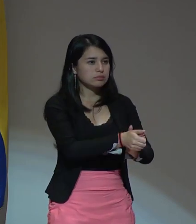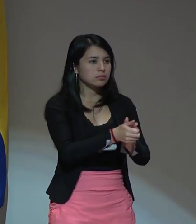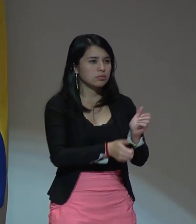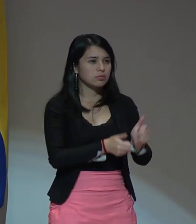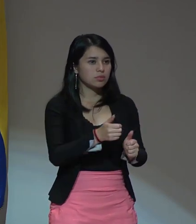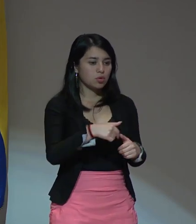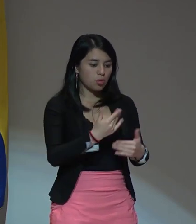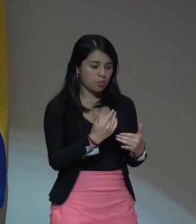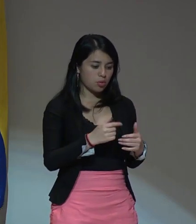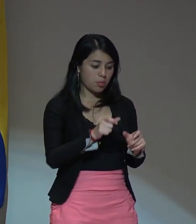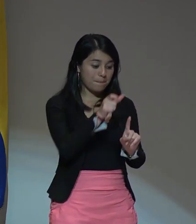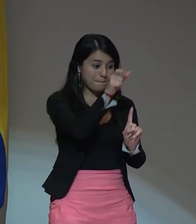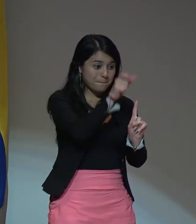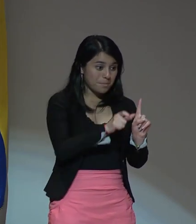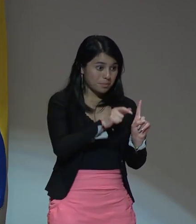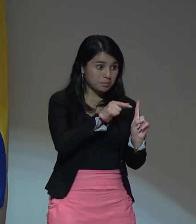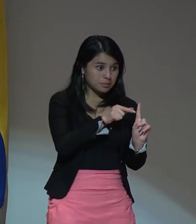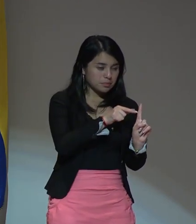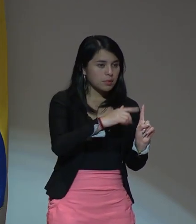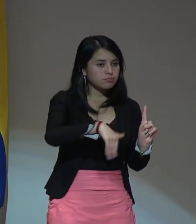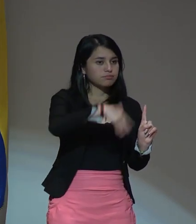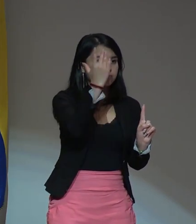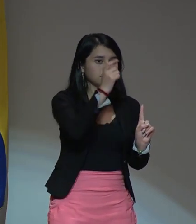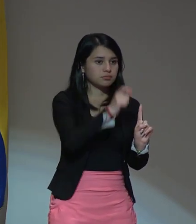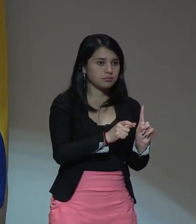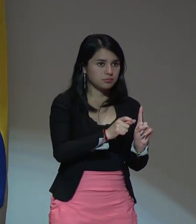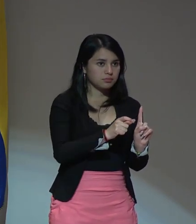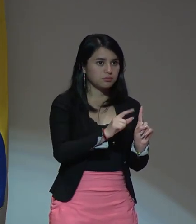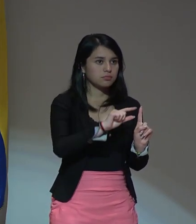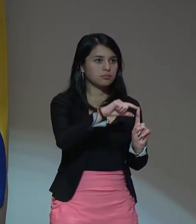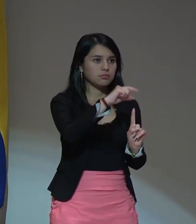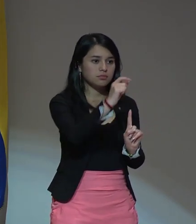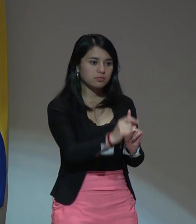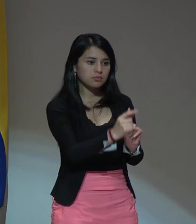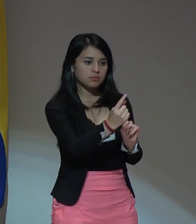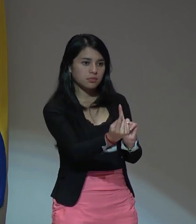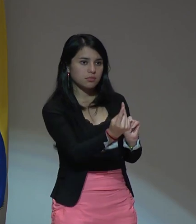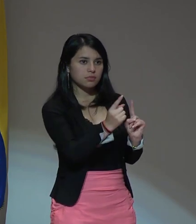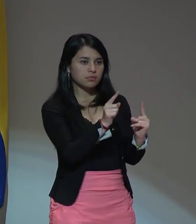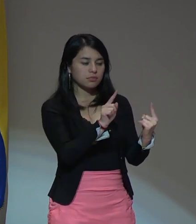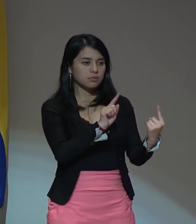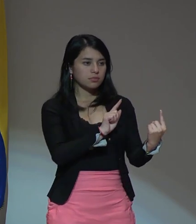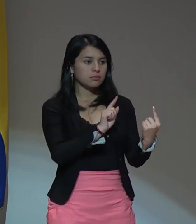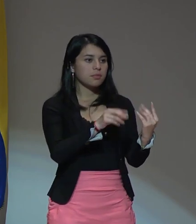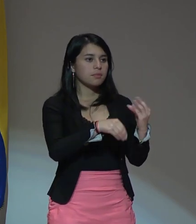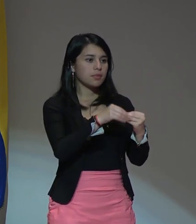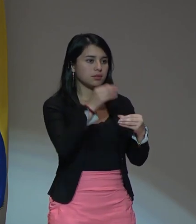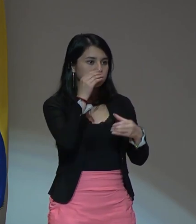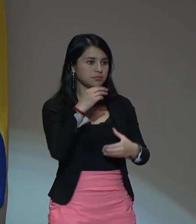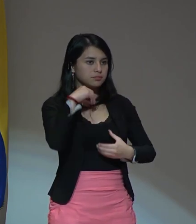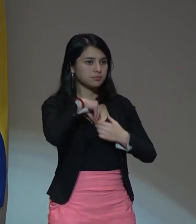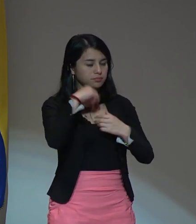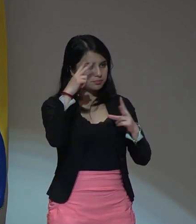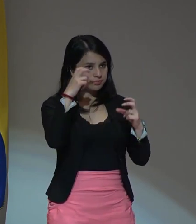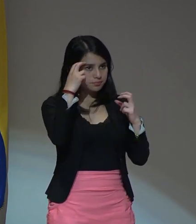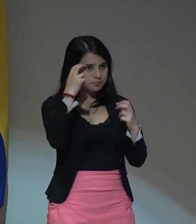el sujeto pero siempre también en el colectivo